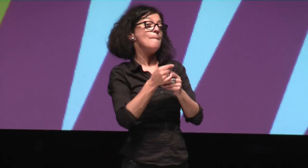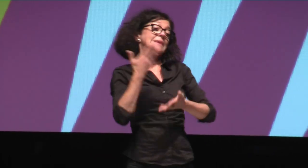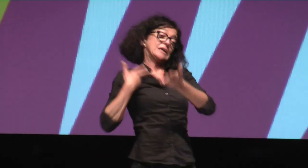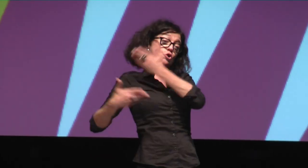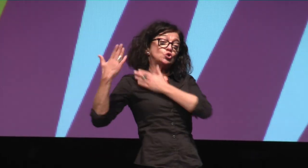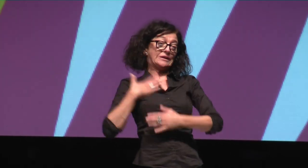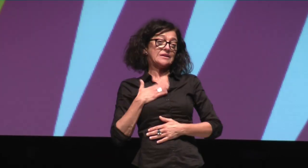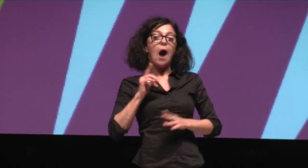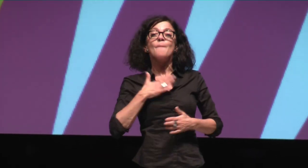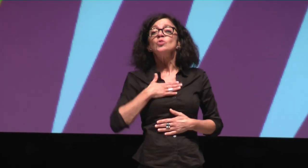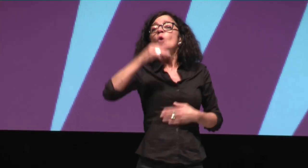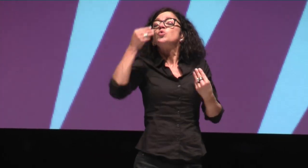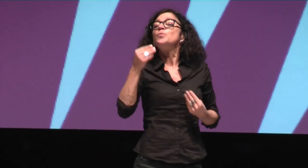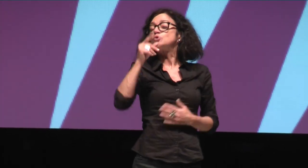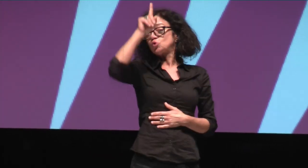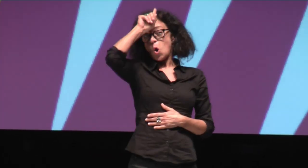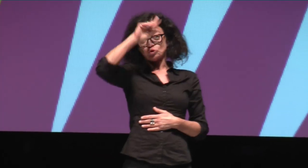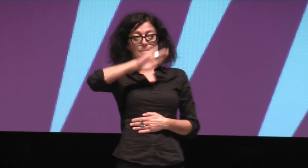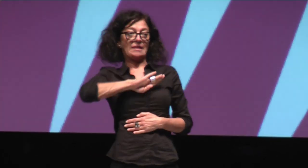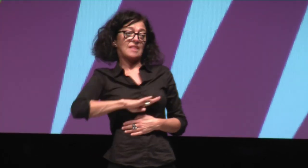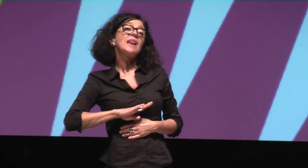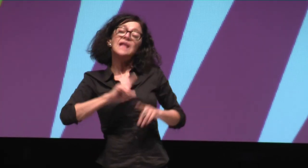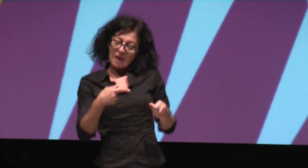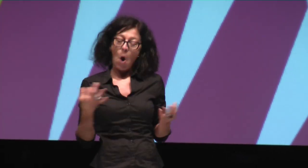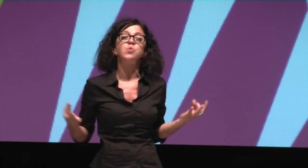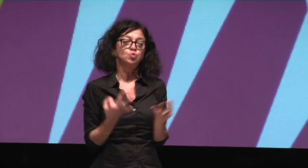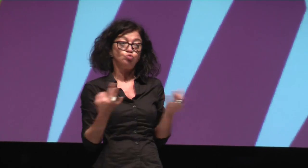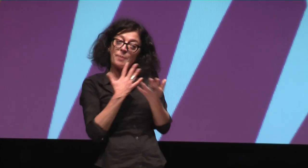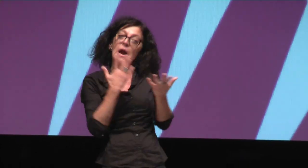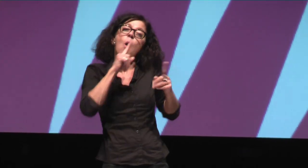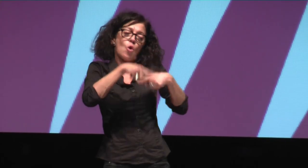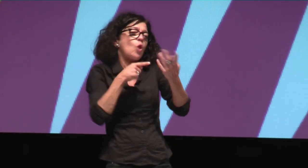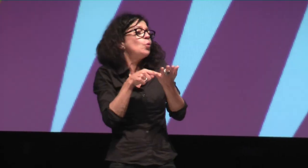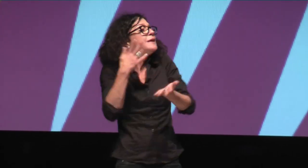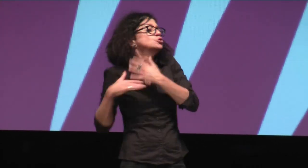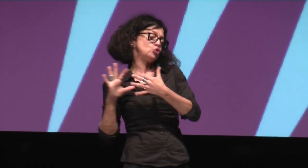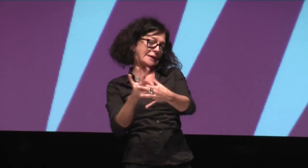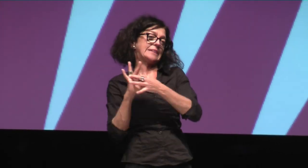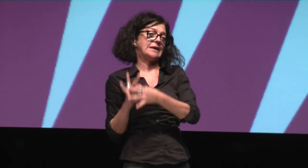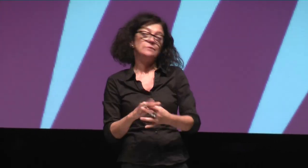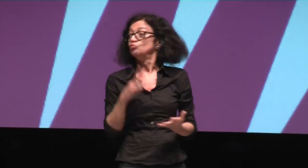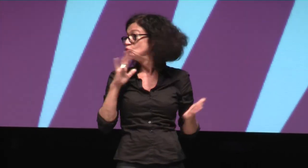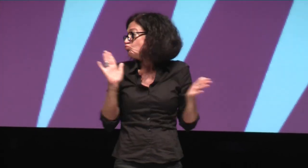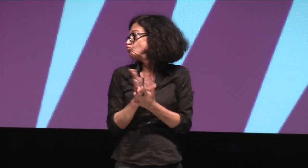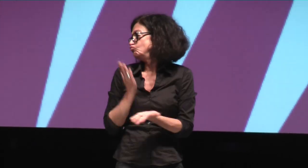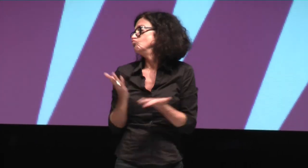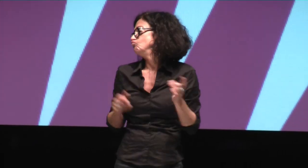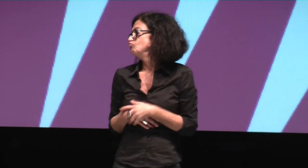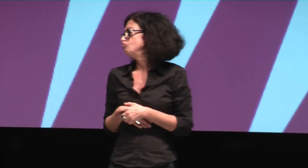anderen Bereichen, habe aber das Gefühl, dass es hier sehr langsam vorangeht. Ich glaube, das hat einfach auch